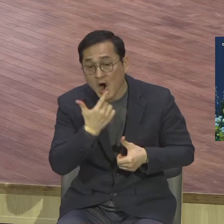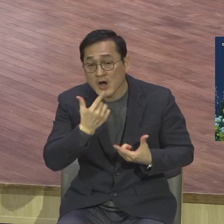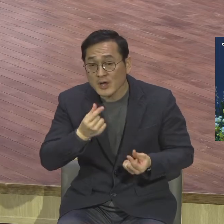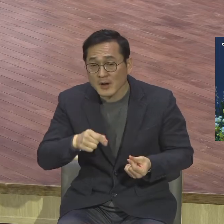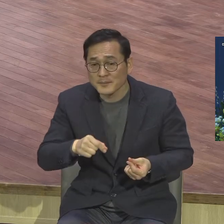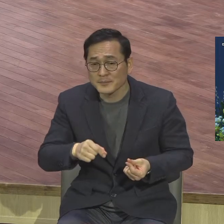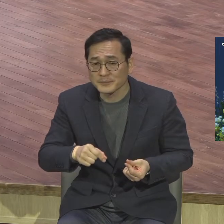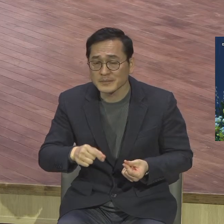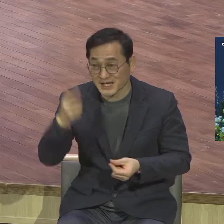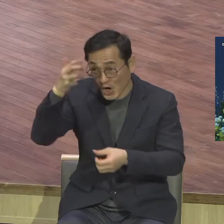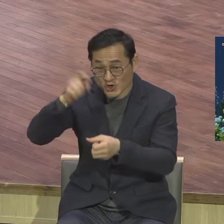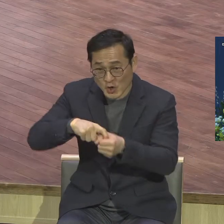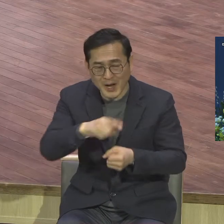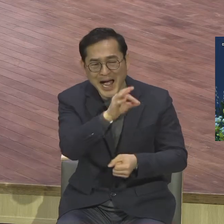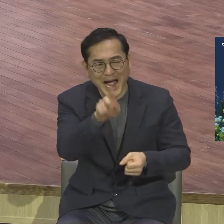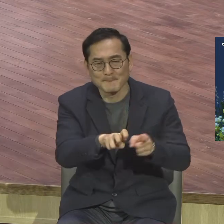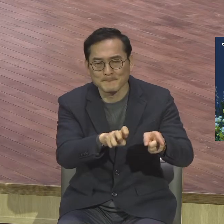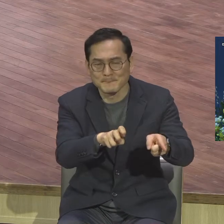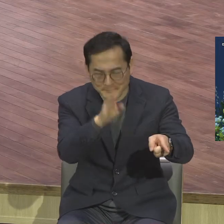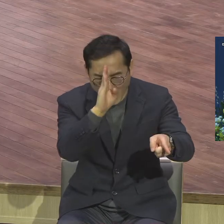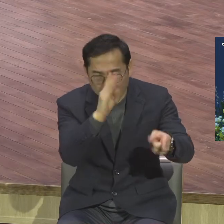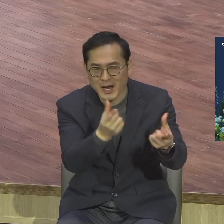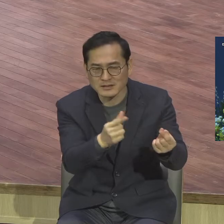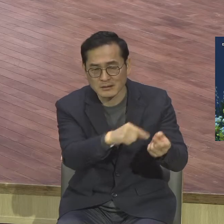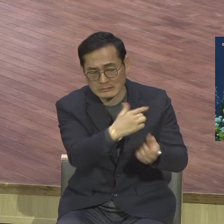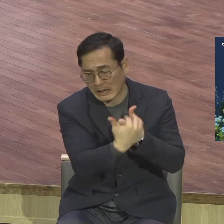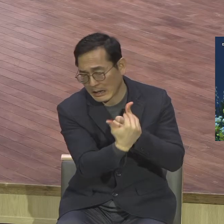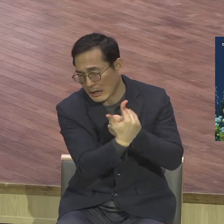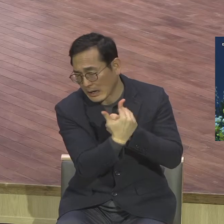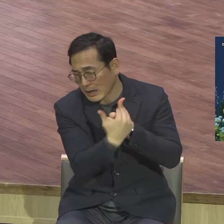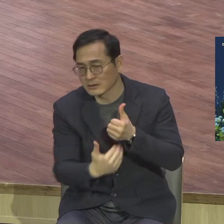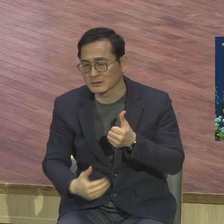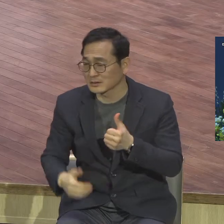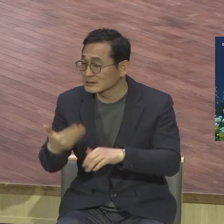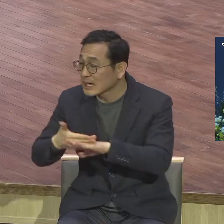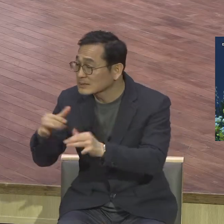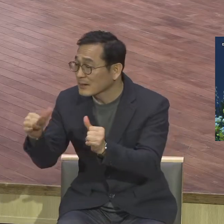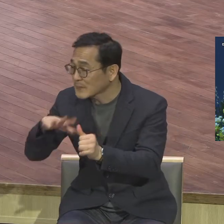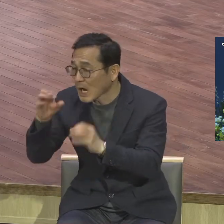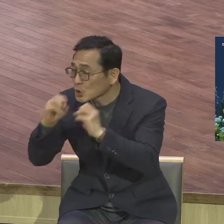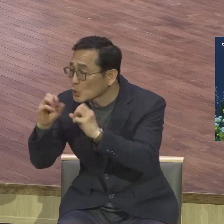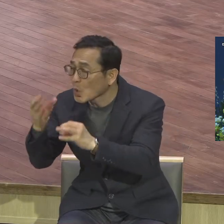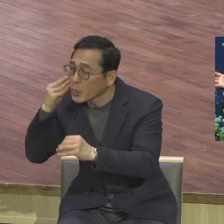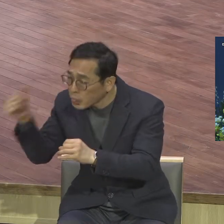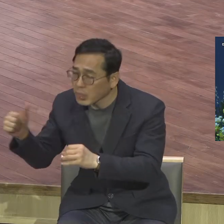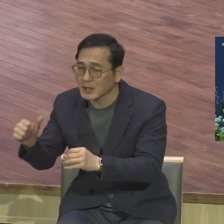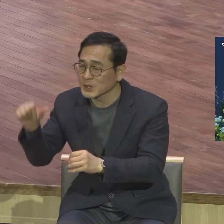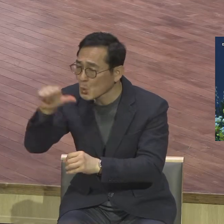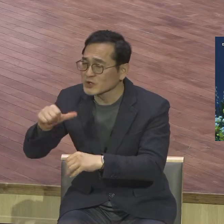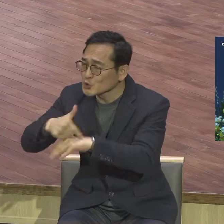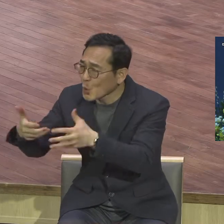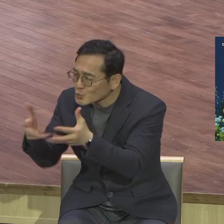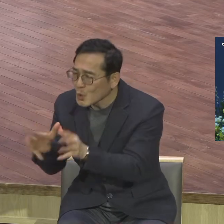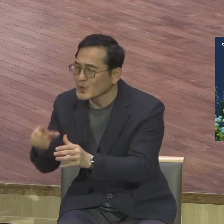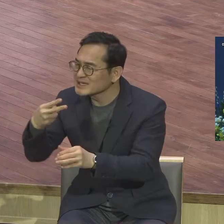하나님을 할 수 없고 믿음이 성향되어서 남들이 이삽천나를 오천종종 막 떠들고 있는데 아무 감각도 없고 그 길에 아무 관심도 없고